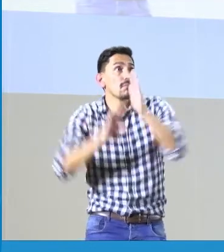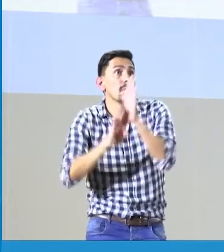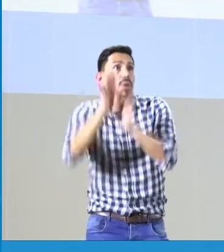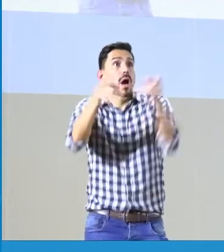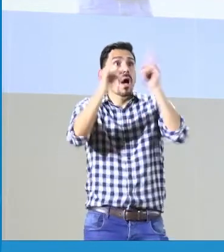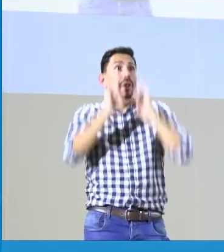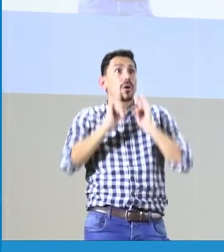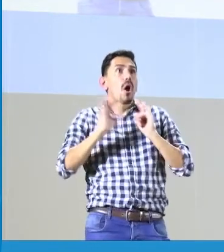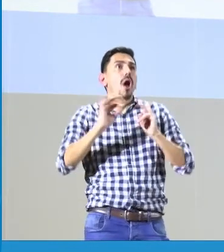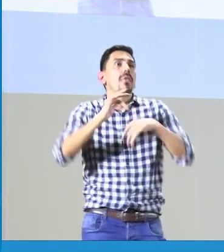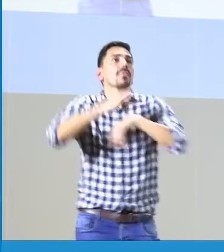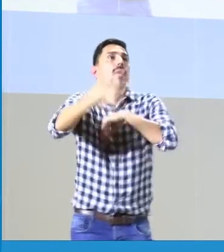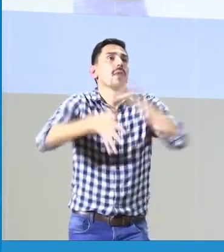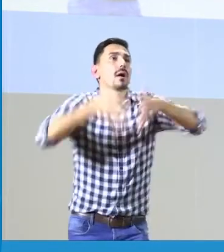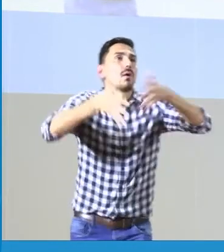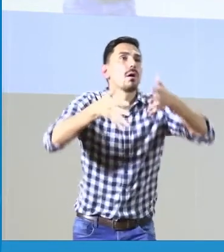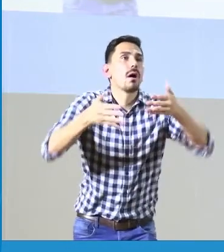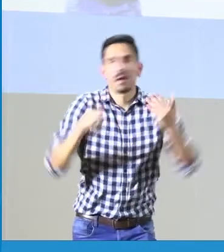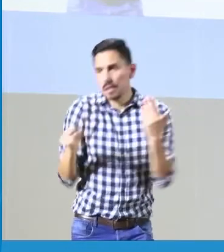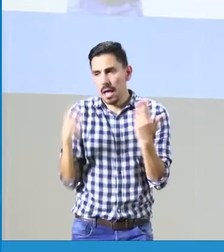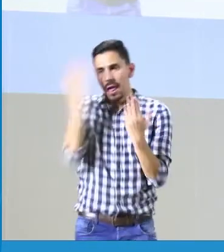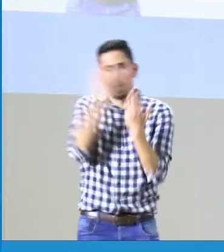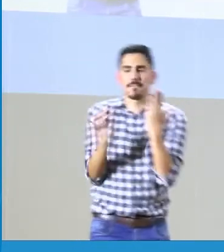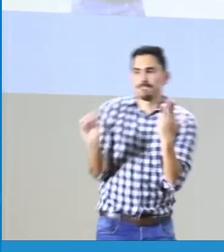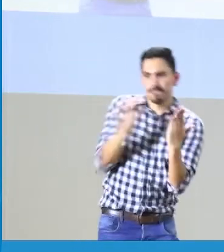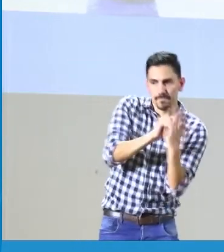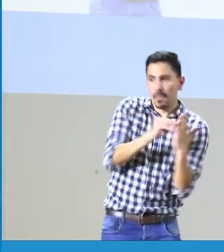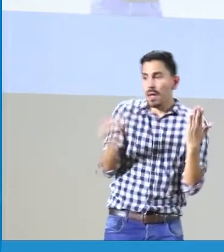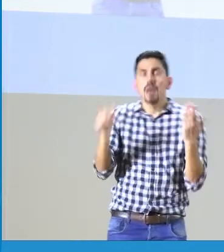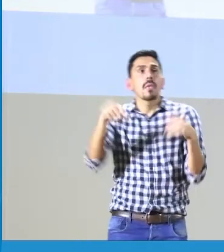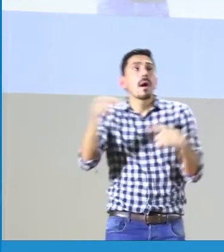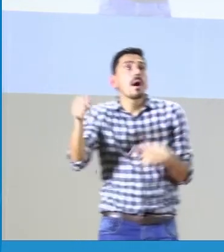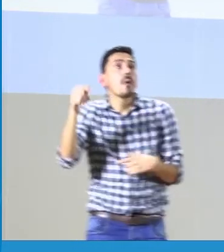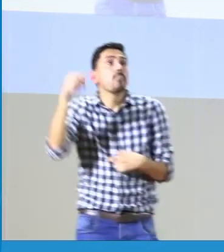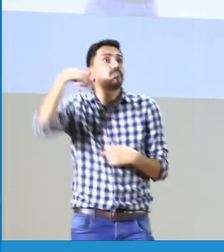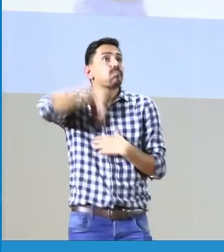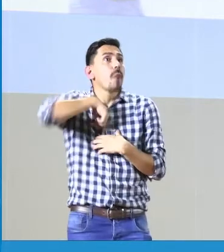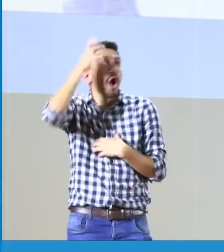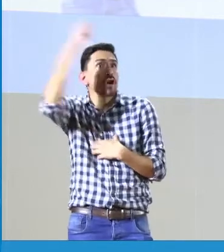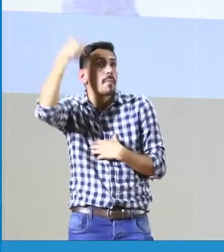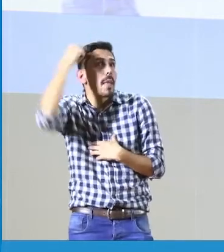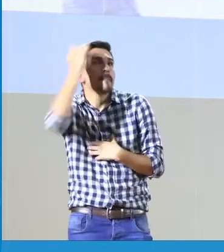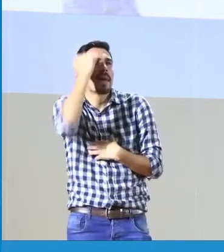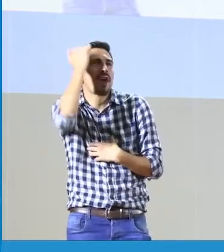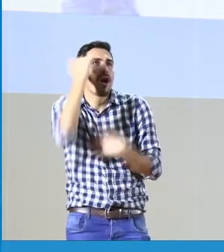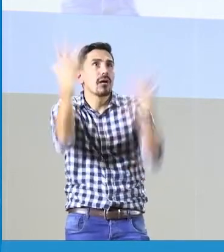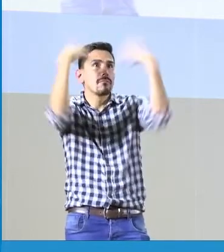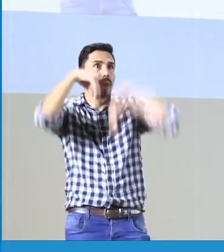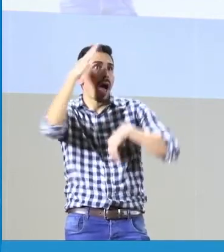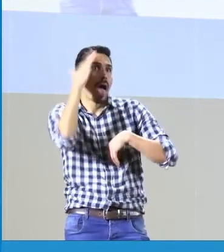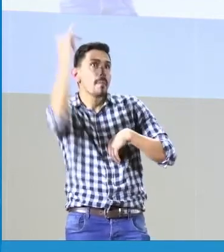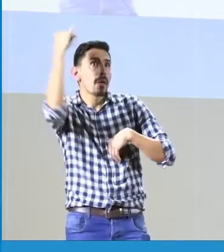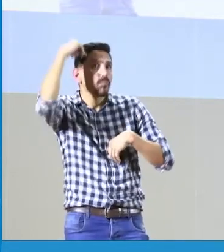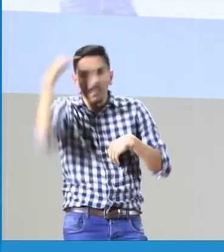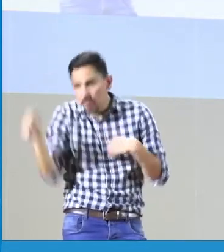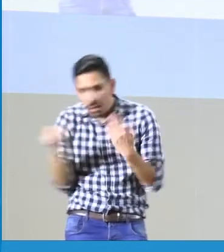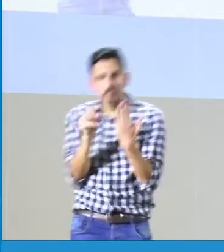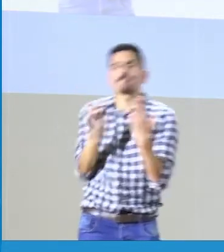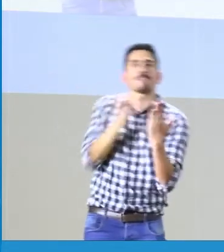su nivel de lengua de señas, si aprendió lengua de señas tardía o tuvo un entorno desde su primera